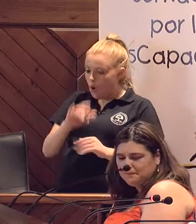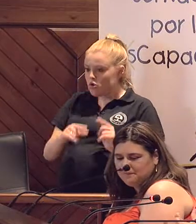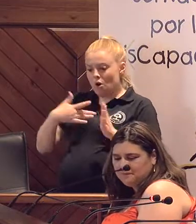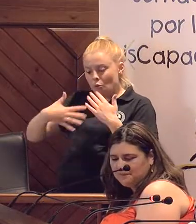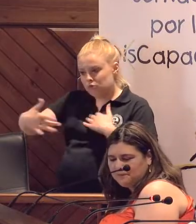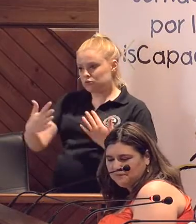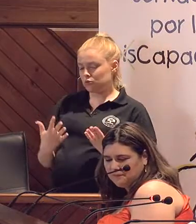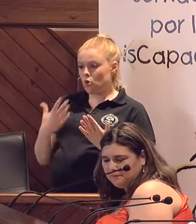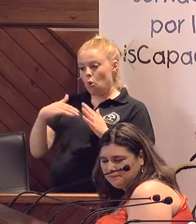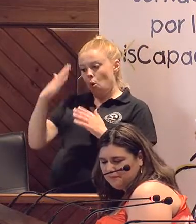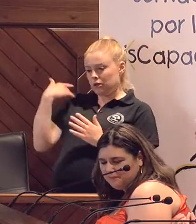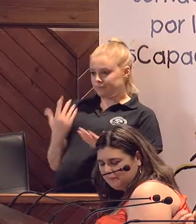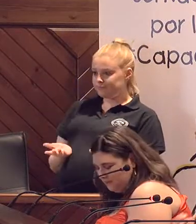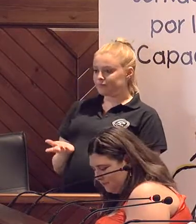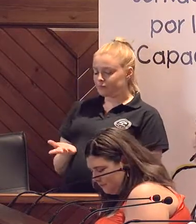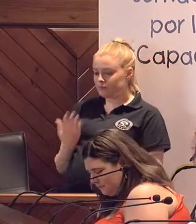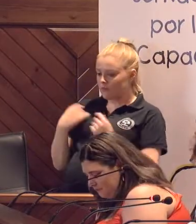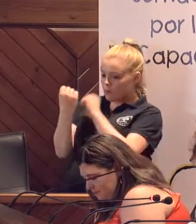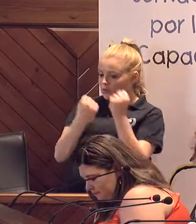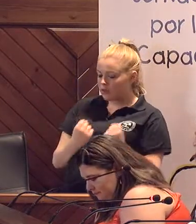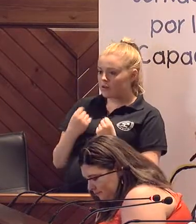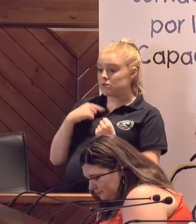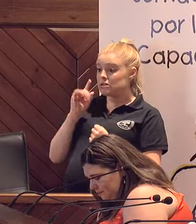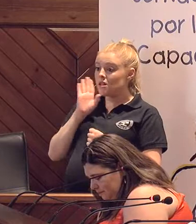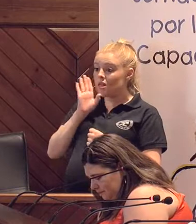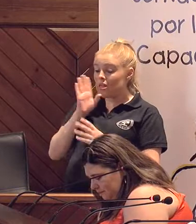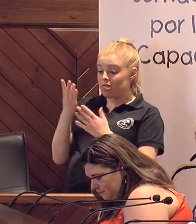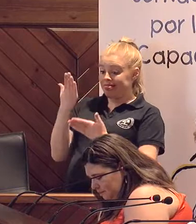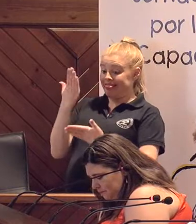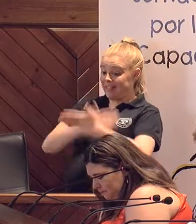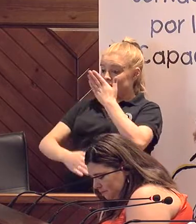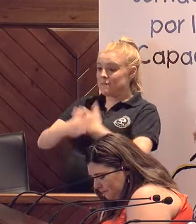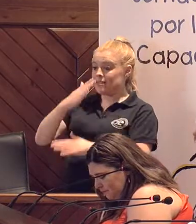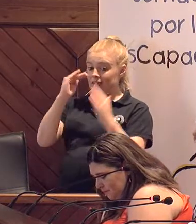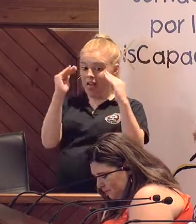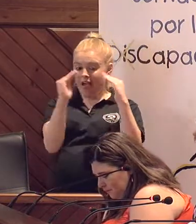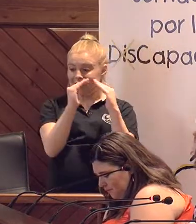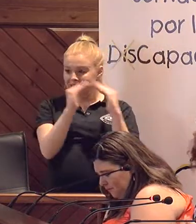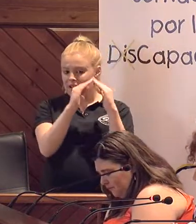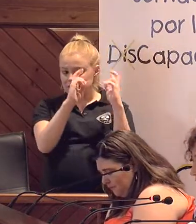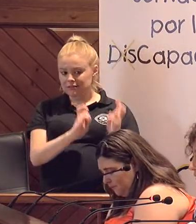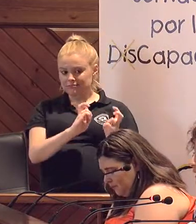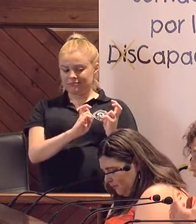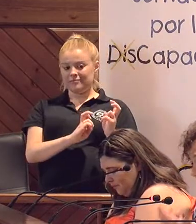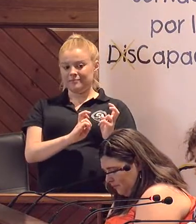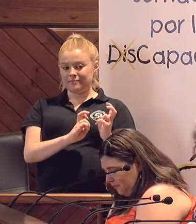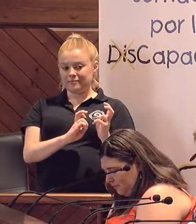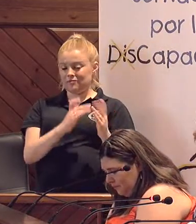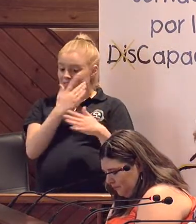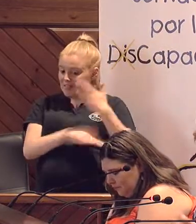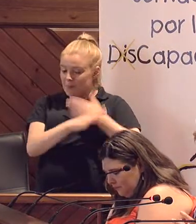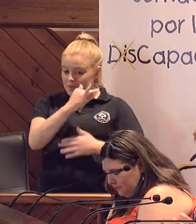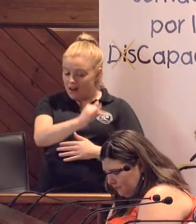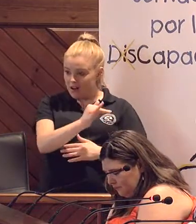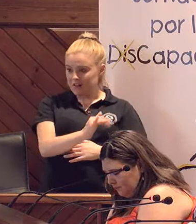de prevenir y de protegernos. Esa discapacidad que yo he dicho domiciliada, es una discapacidad que está ahí